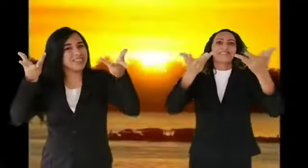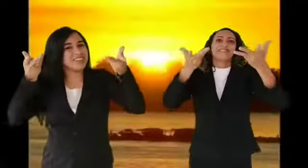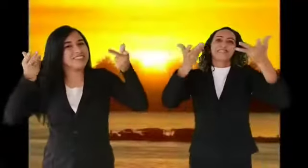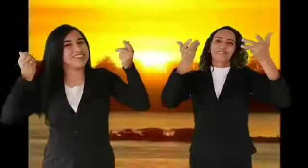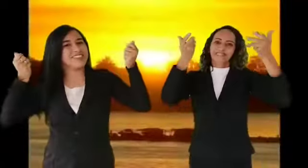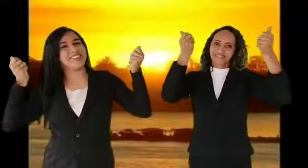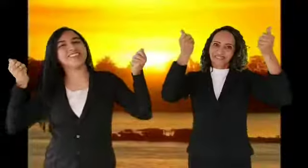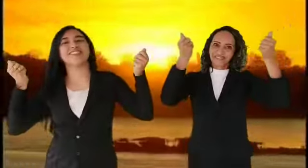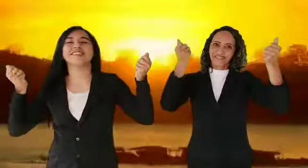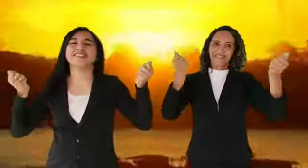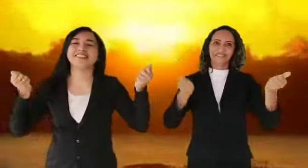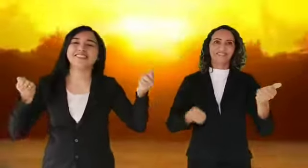humanos